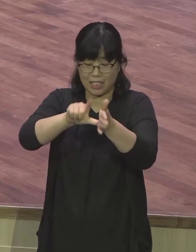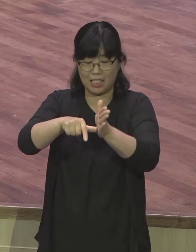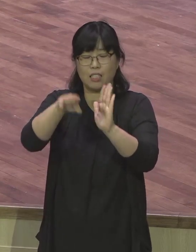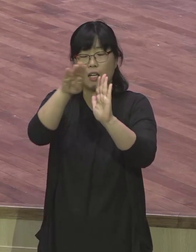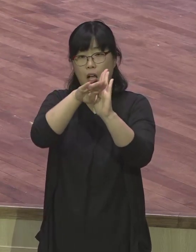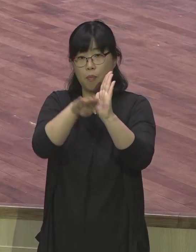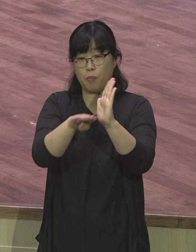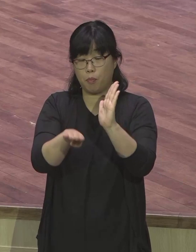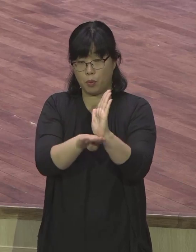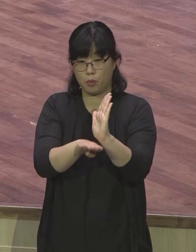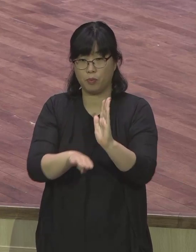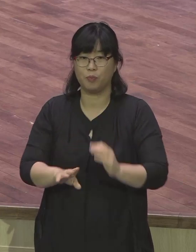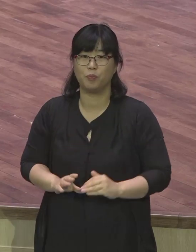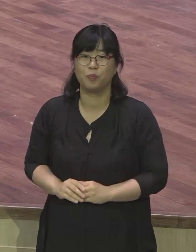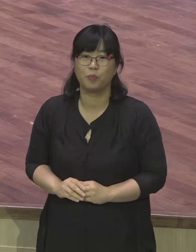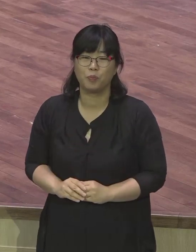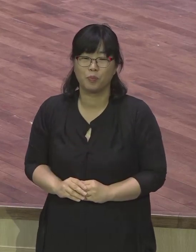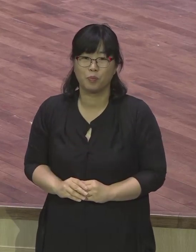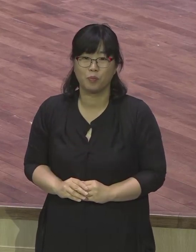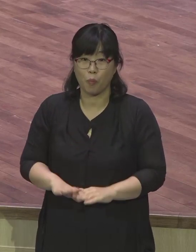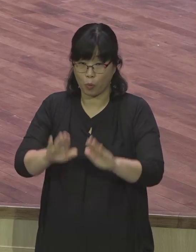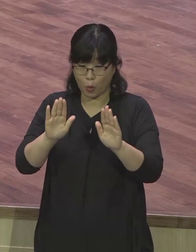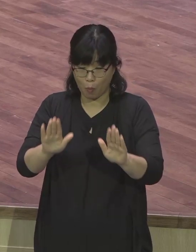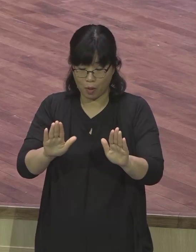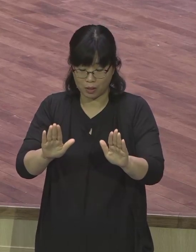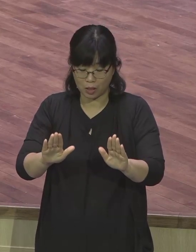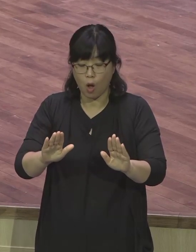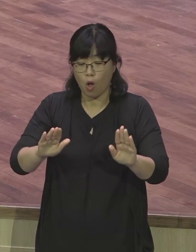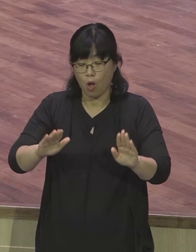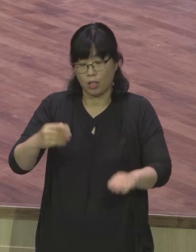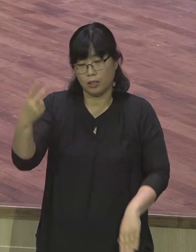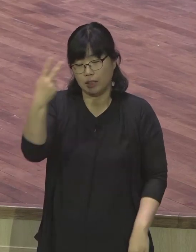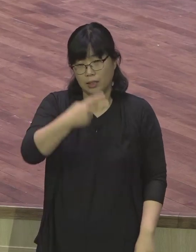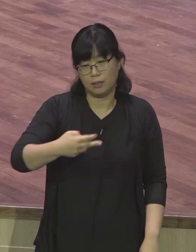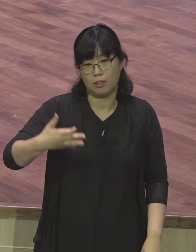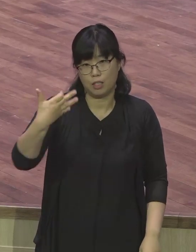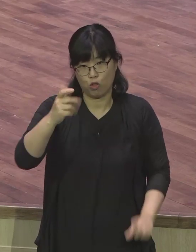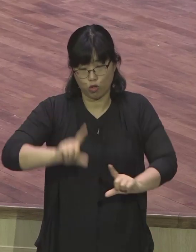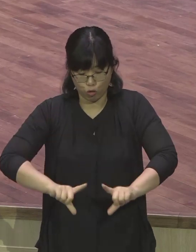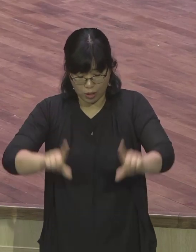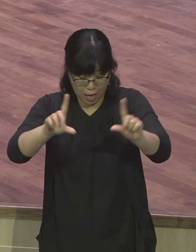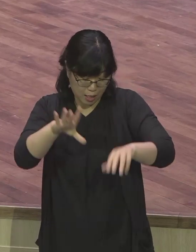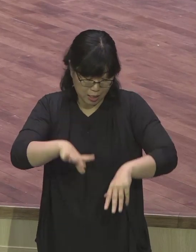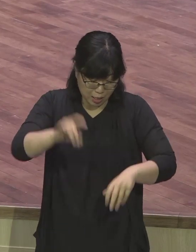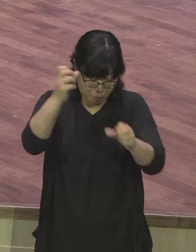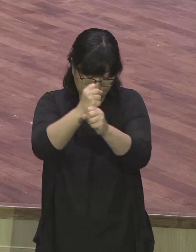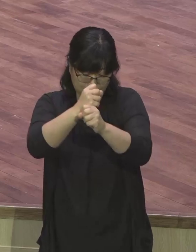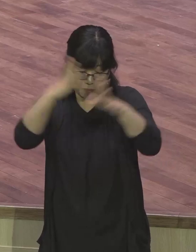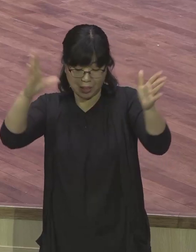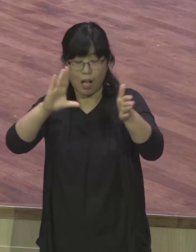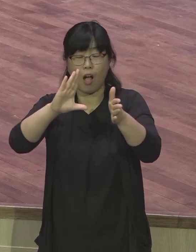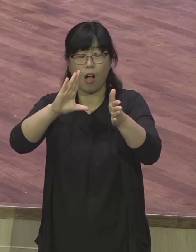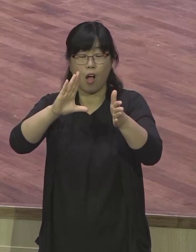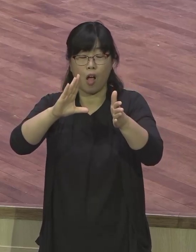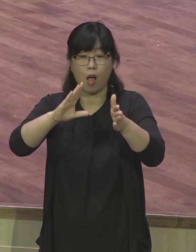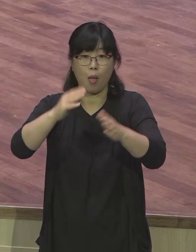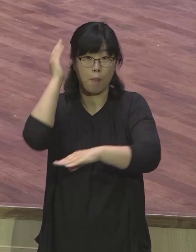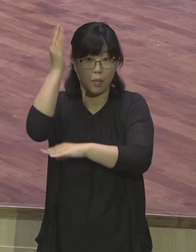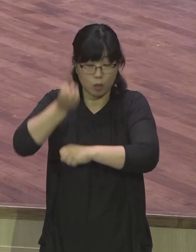말씀의 흐름이 예틀을 깨고 새틀을 갖추라는 말씀을 주셨습니다 그러면서 우리 교회에 주신 이